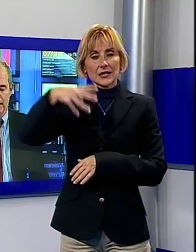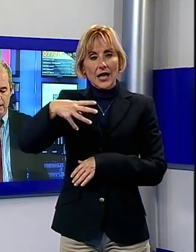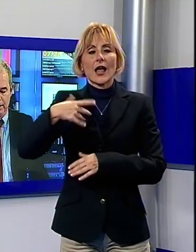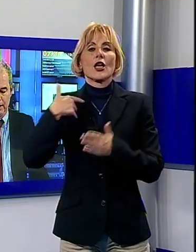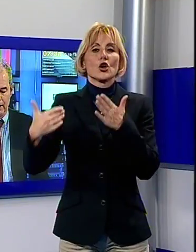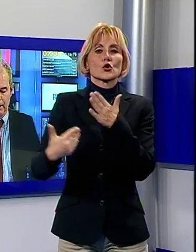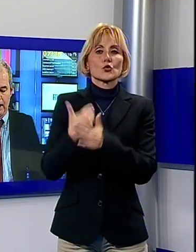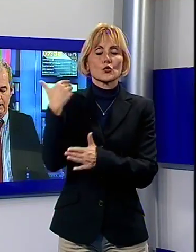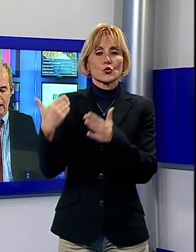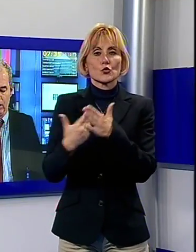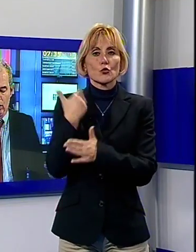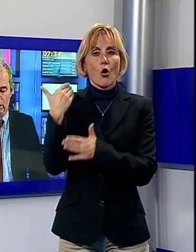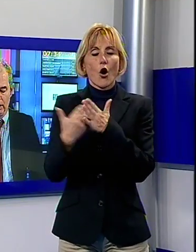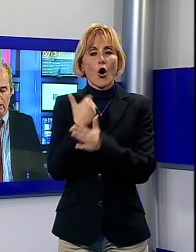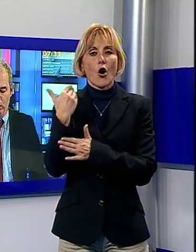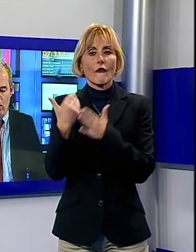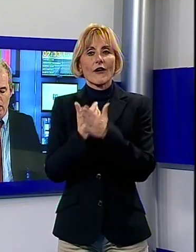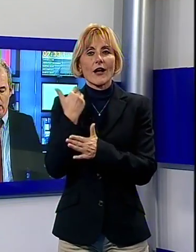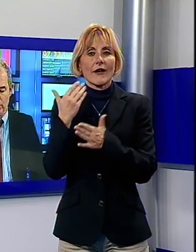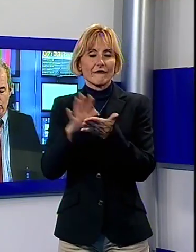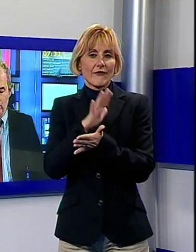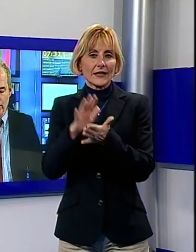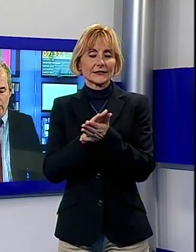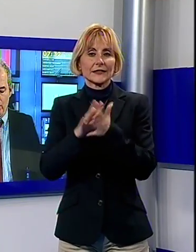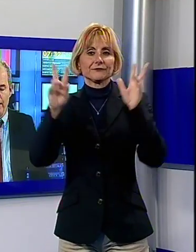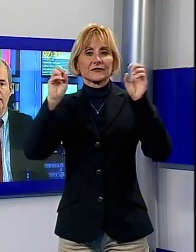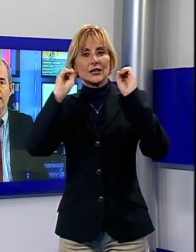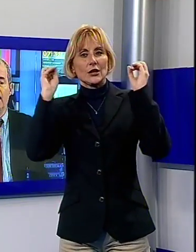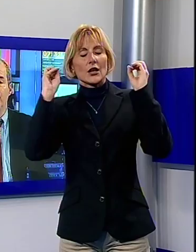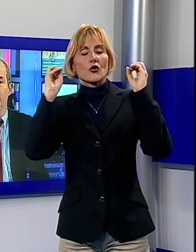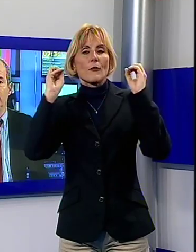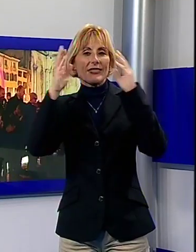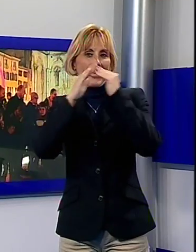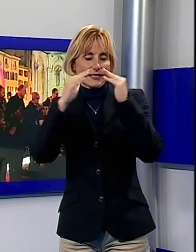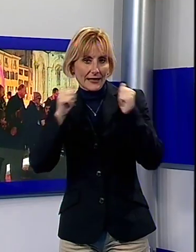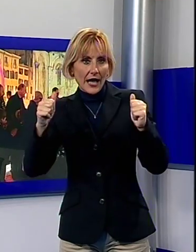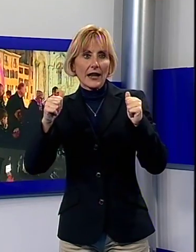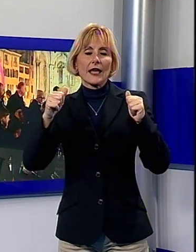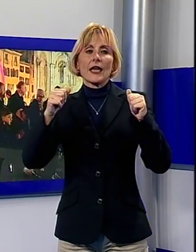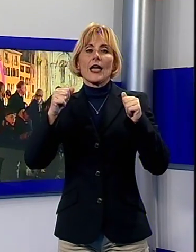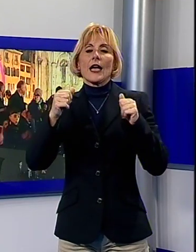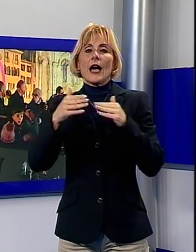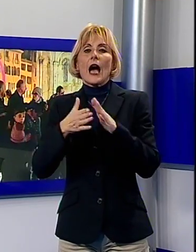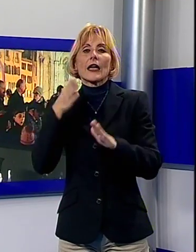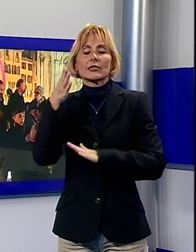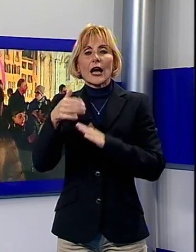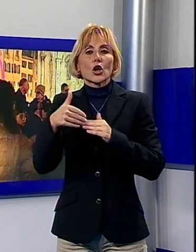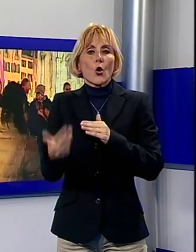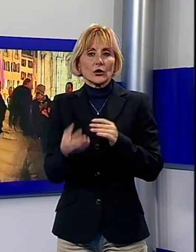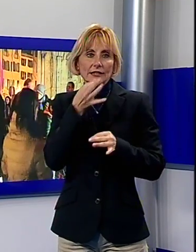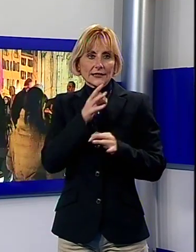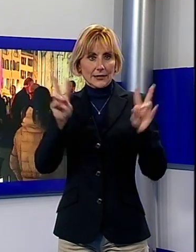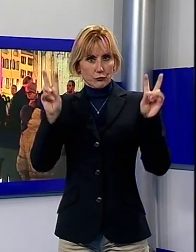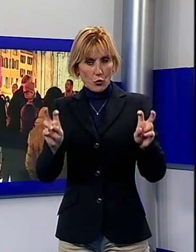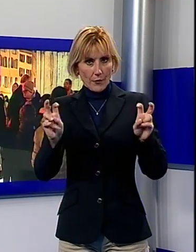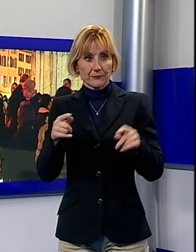natalizia di Andare Oltre Si Può, l'associazione che opera nel campo dell'inclusione sociale. Stavolta si tratta di un